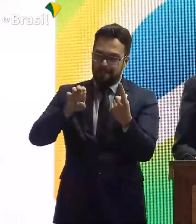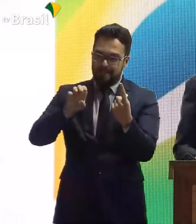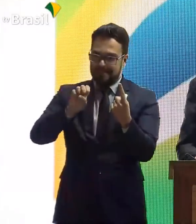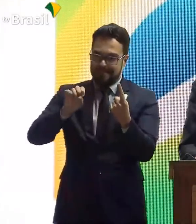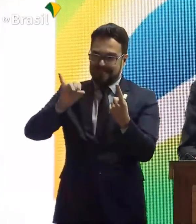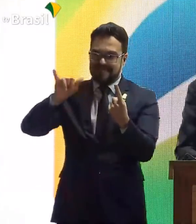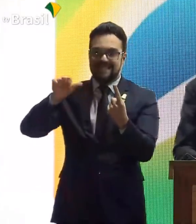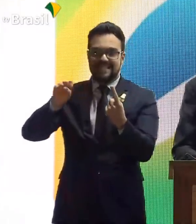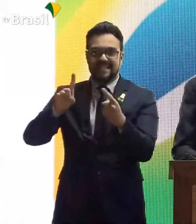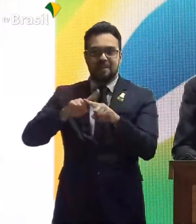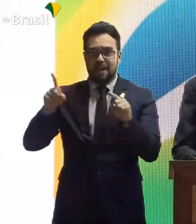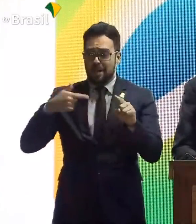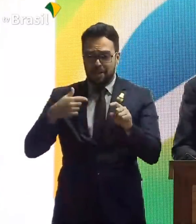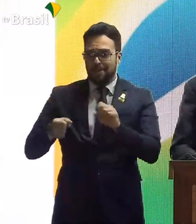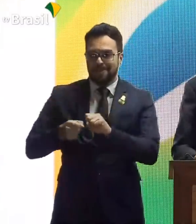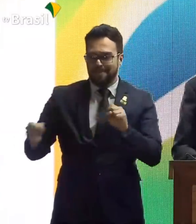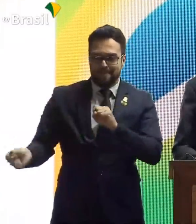milagre.